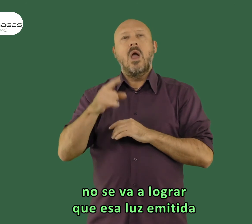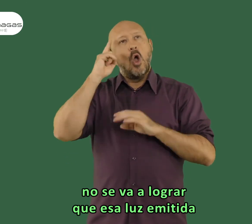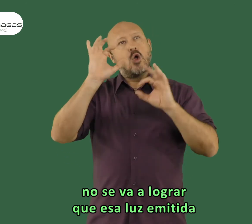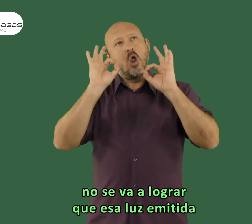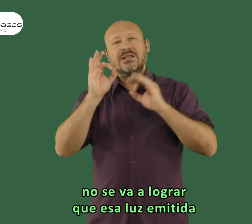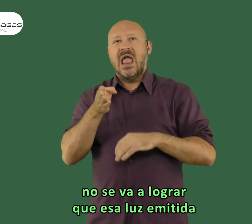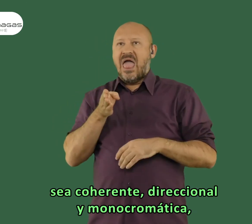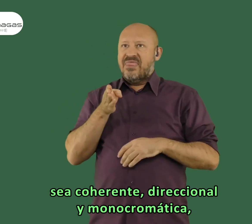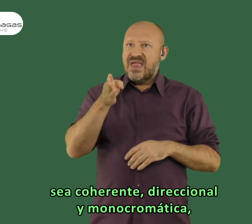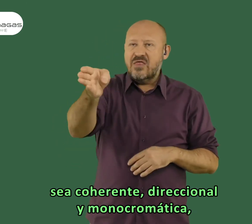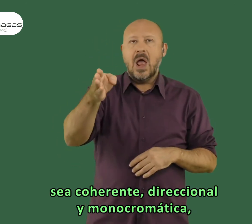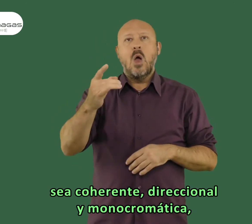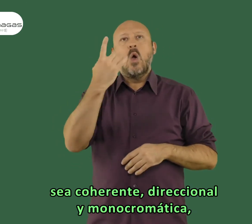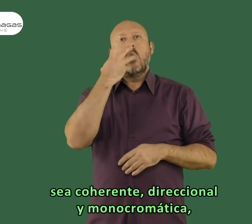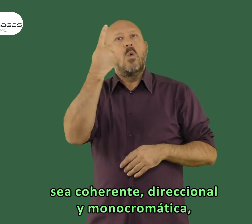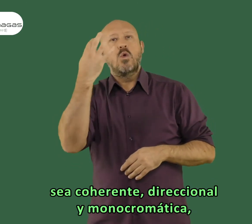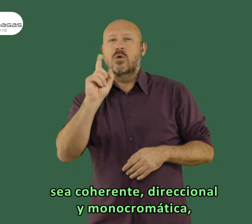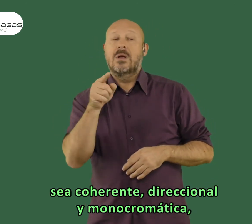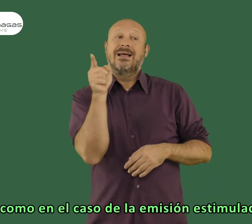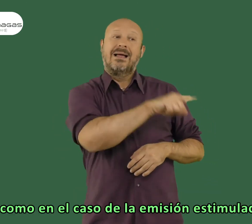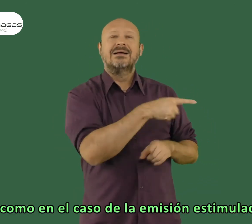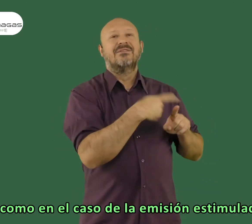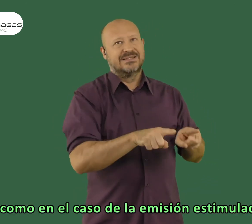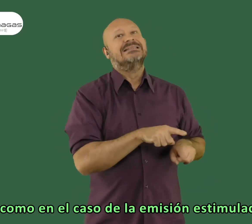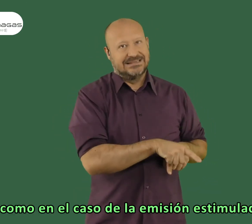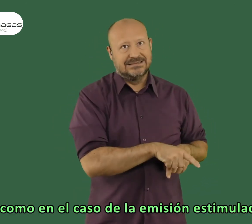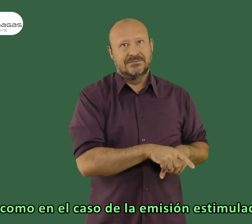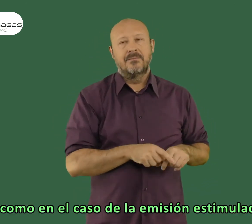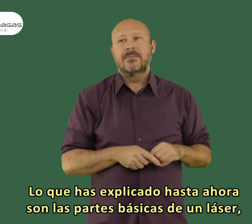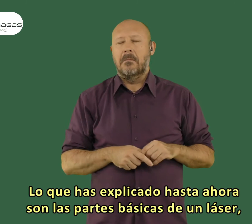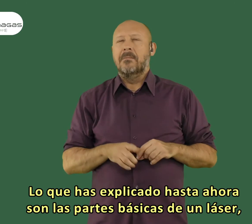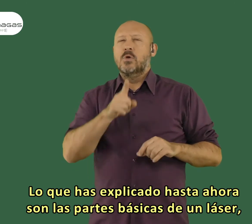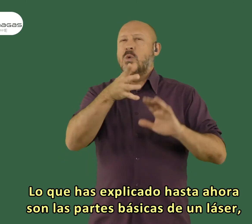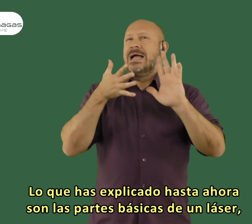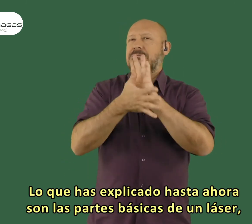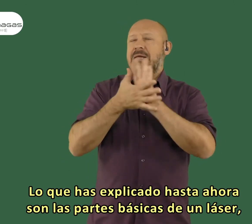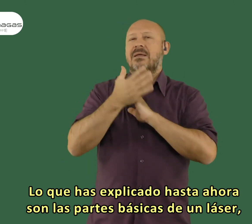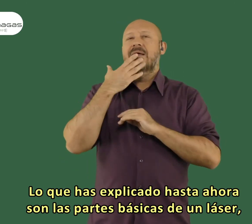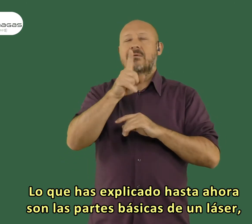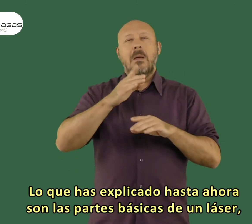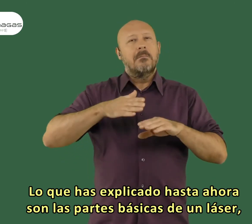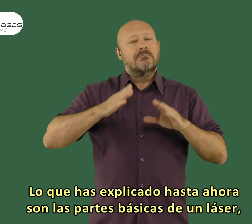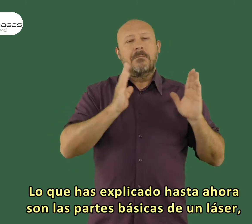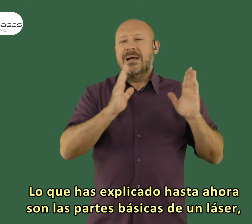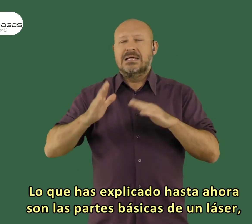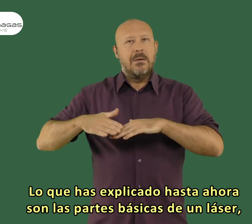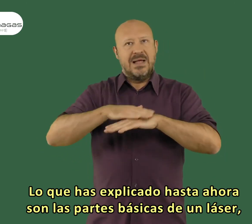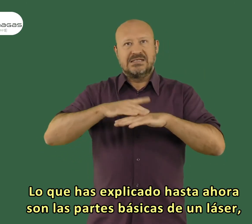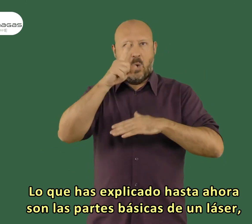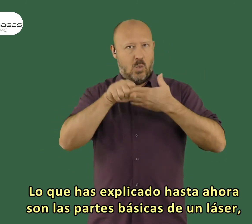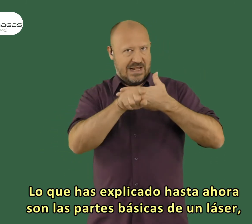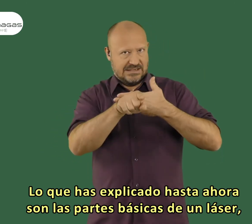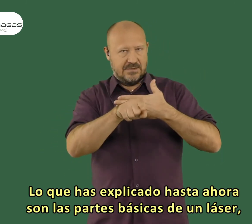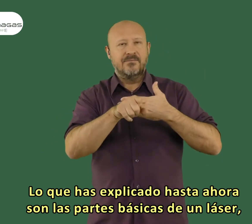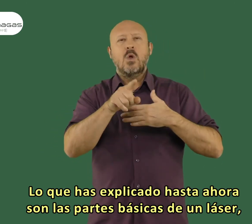esa luz emitida sea coherente direccional y monocromática como en el caso de la emisión estimulada. Lo que has explicado hasta ahora es en realidad las partes